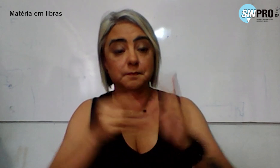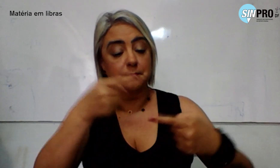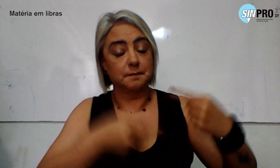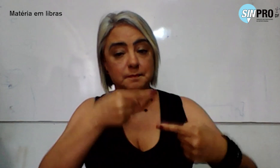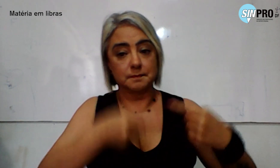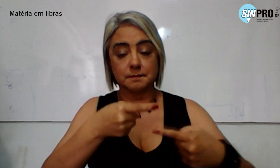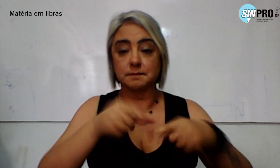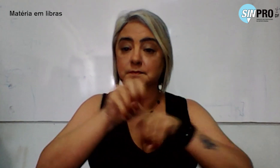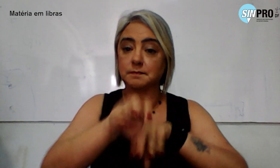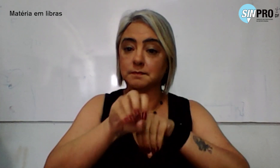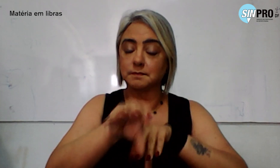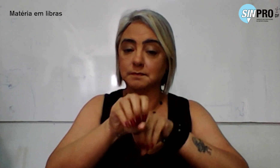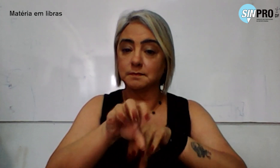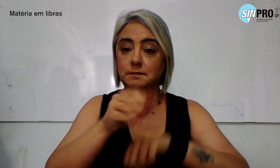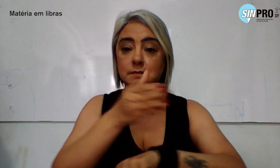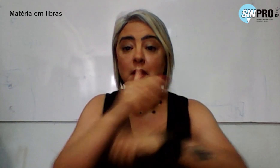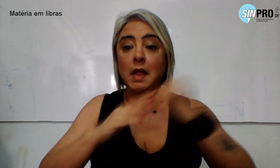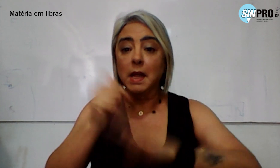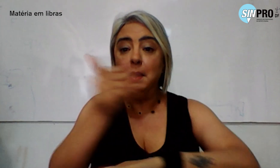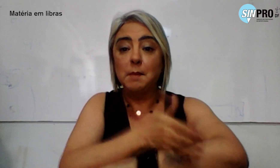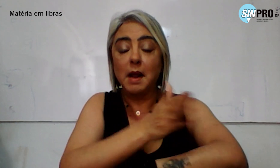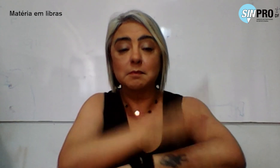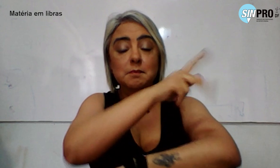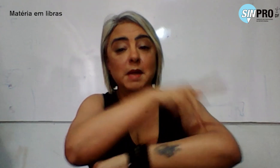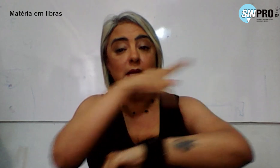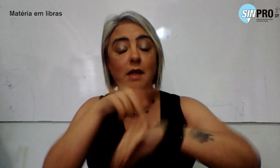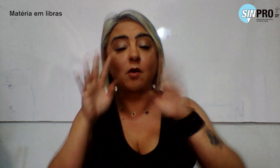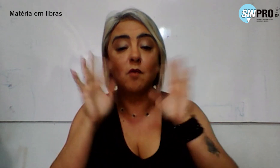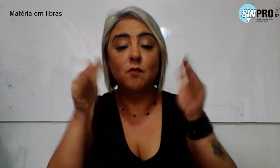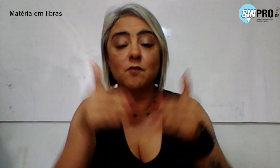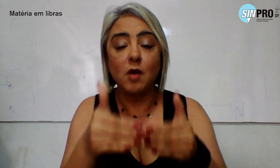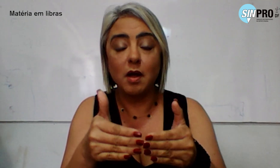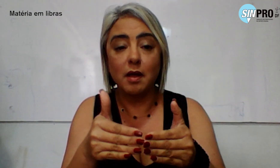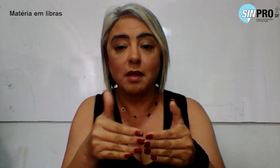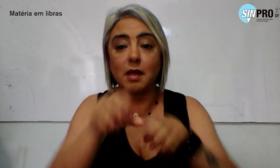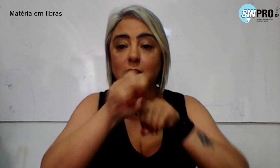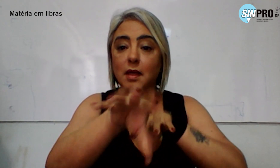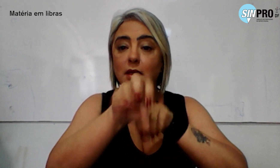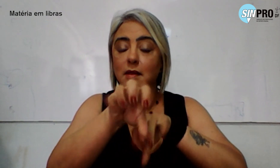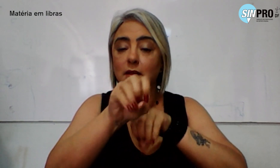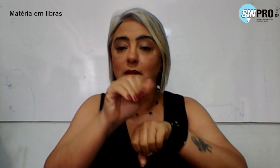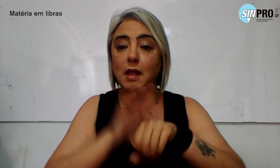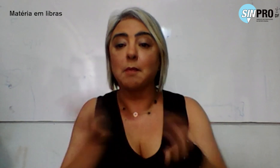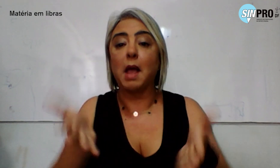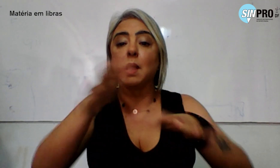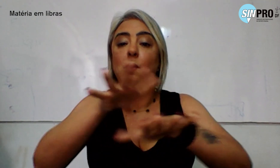educacionais e práticas pedagógicas voltadas para uma educação mais inclusiva e